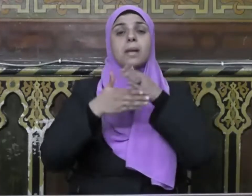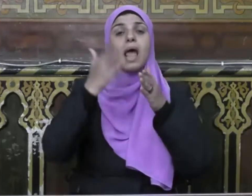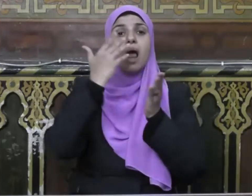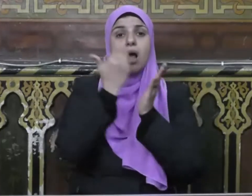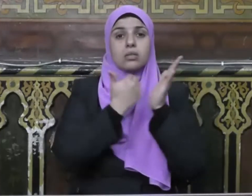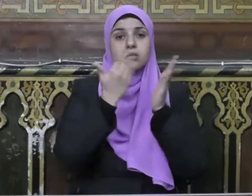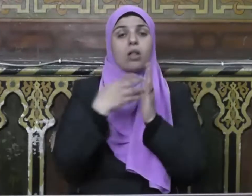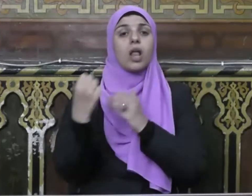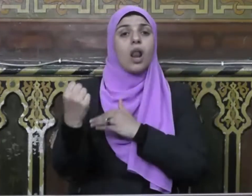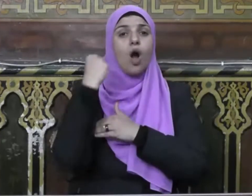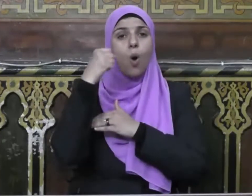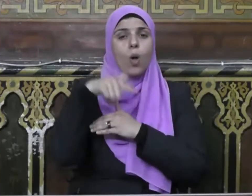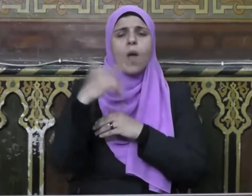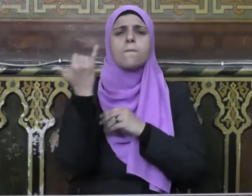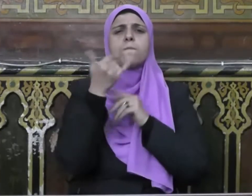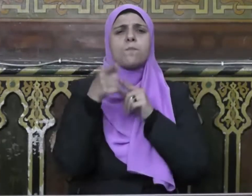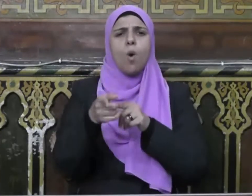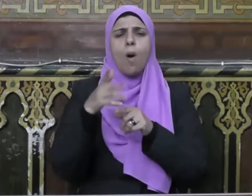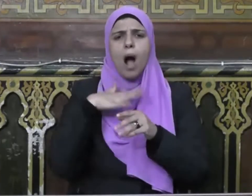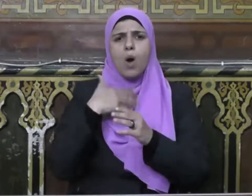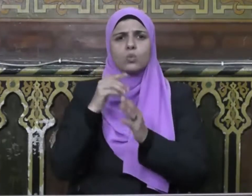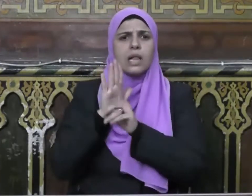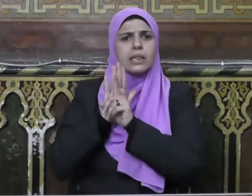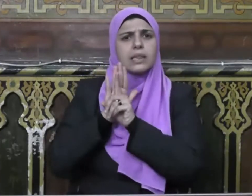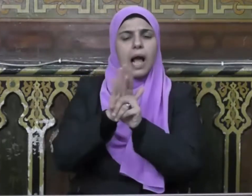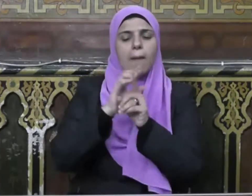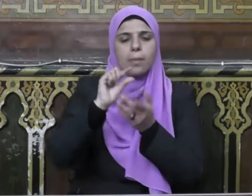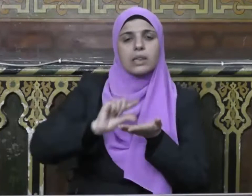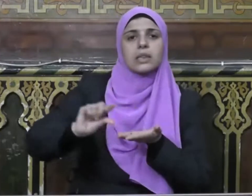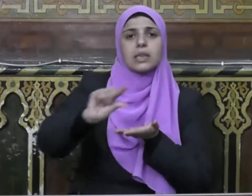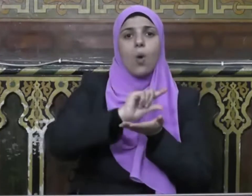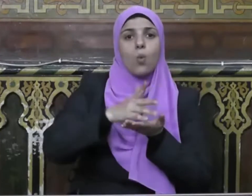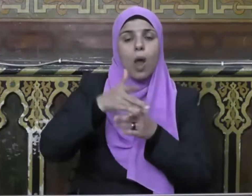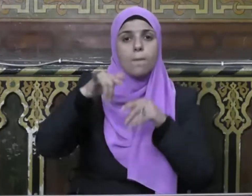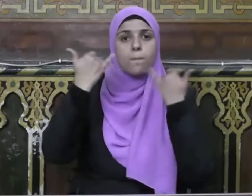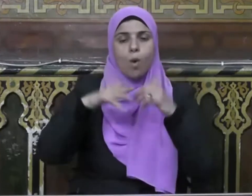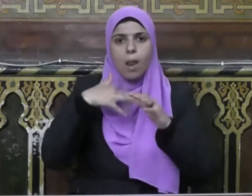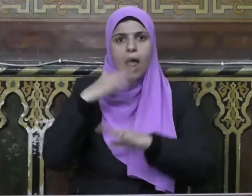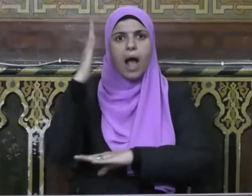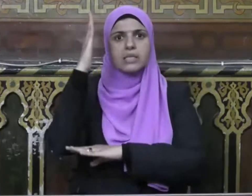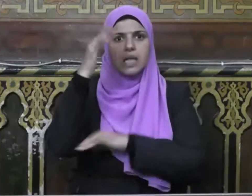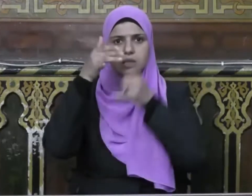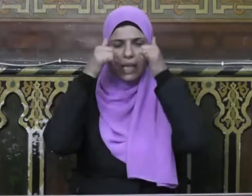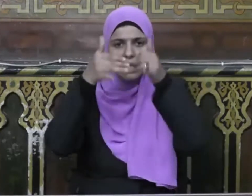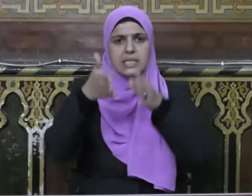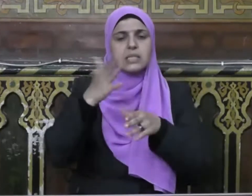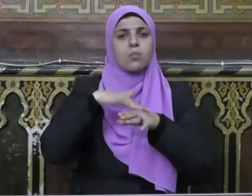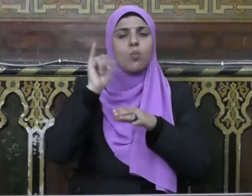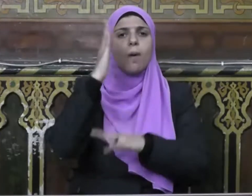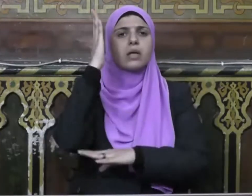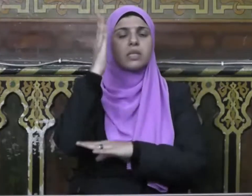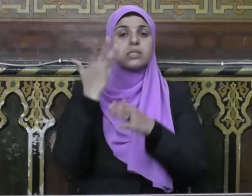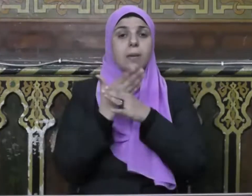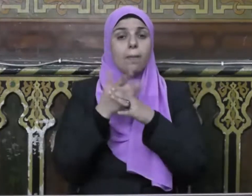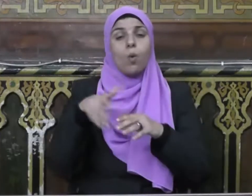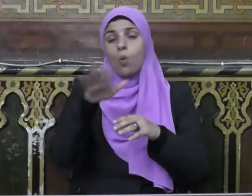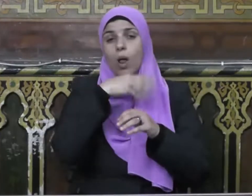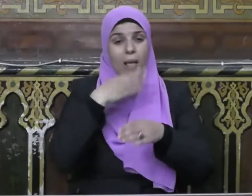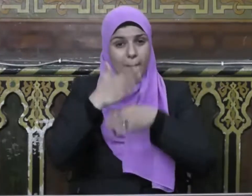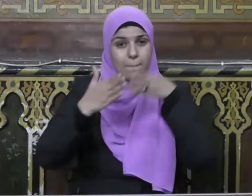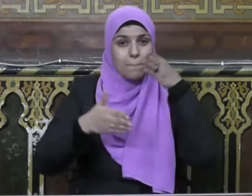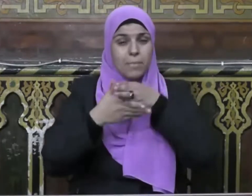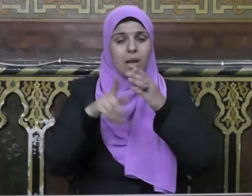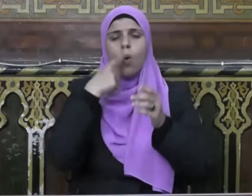البناء الاقتصادي القوي من أهم دعائم الدولة وركائزها الرئيسة التي لا